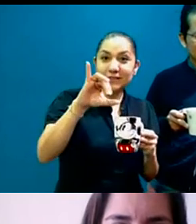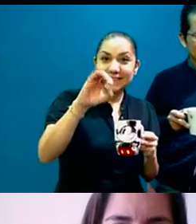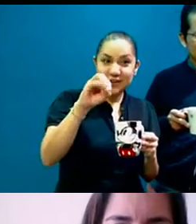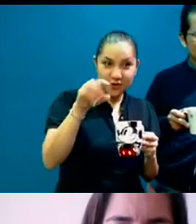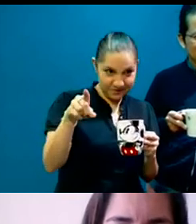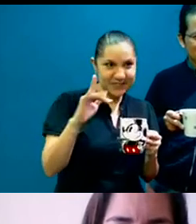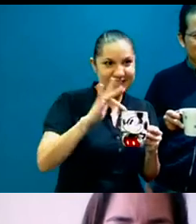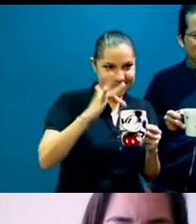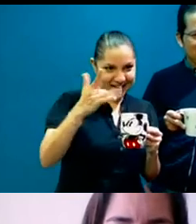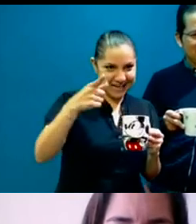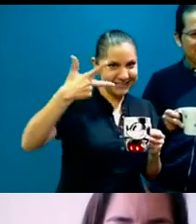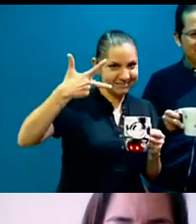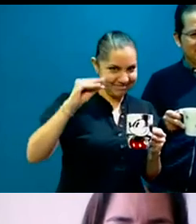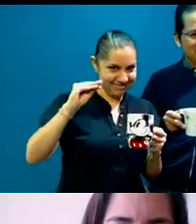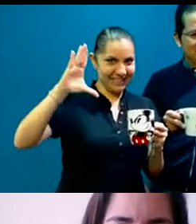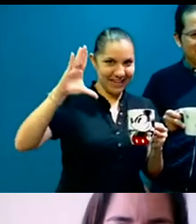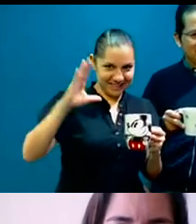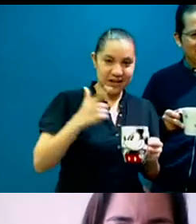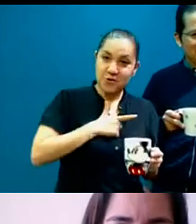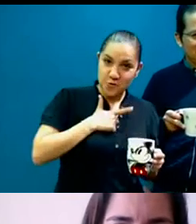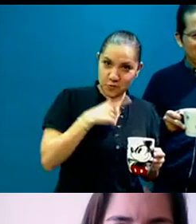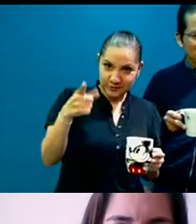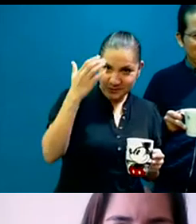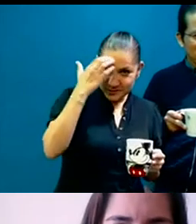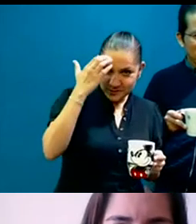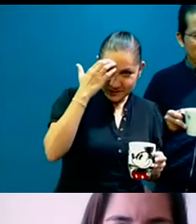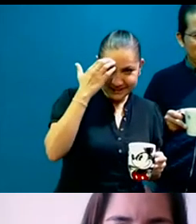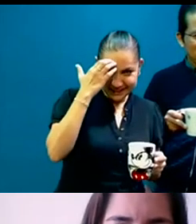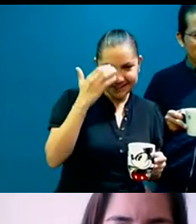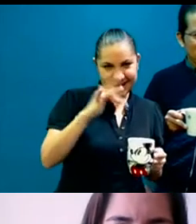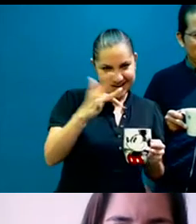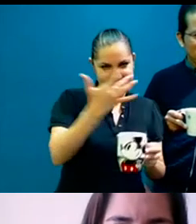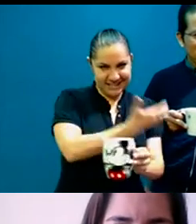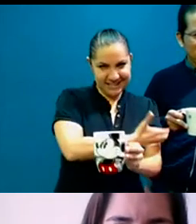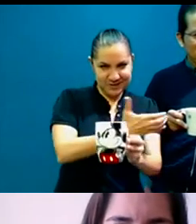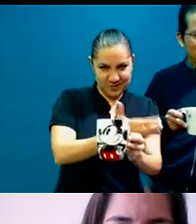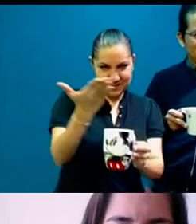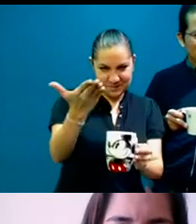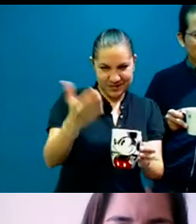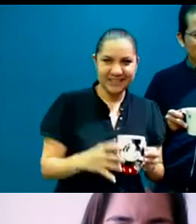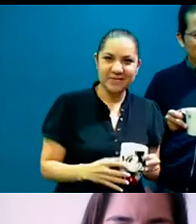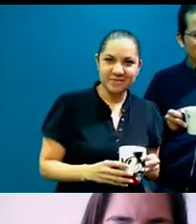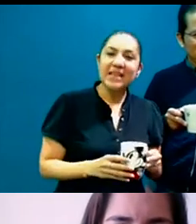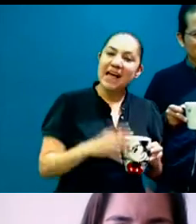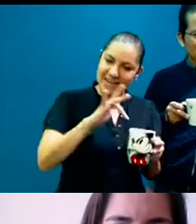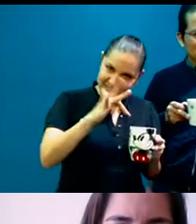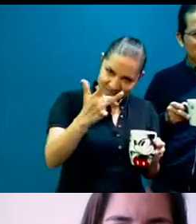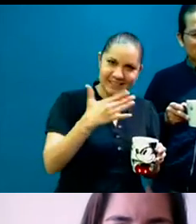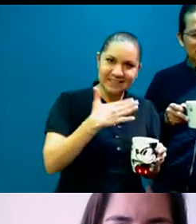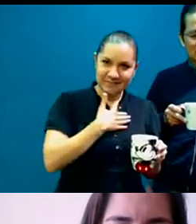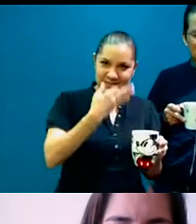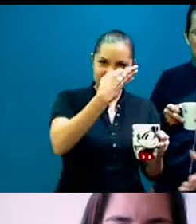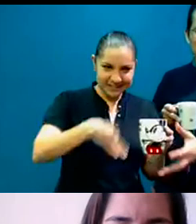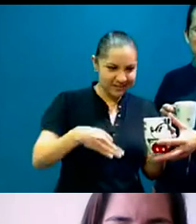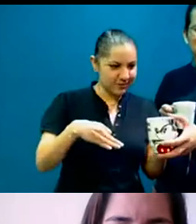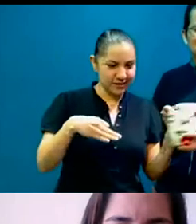este, por prender la cámara. Gusto conocerte, gracias por habernos acompañado. Muchas gracias, igualmente, y muy interesante, muchas